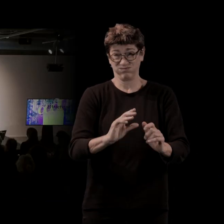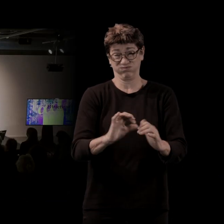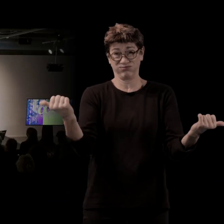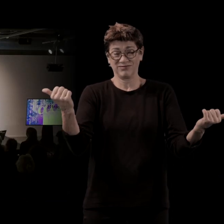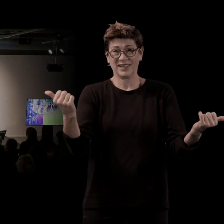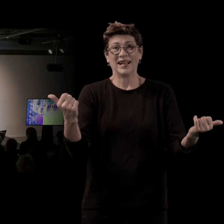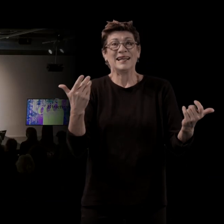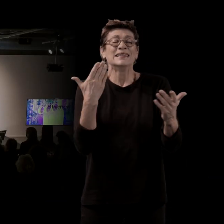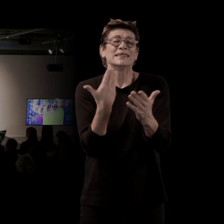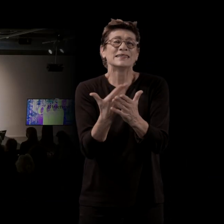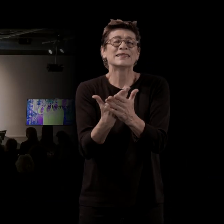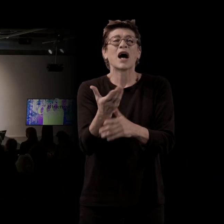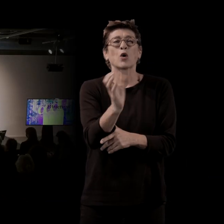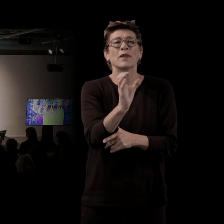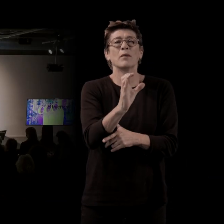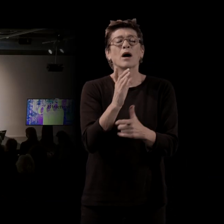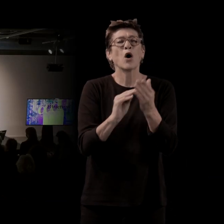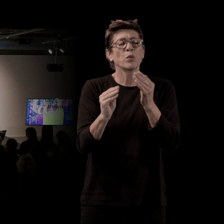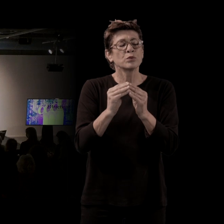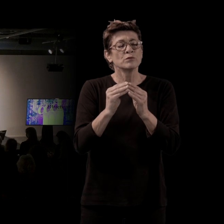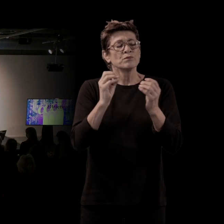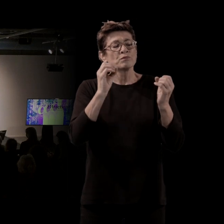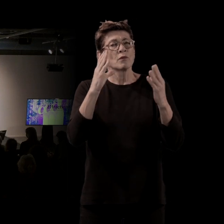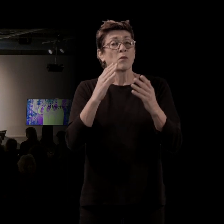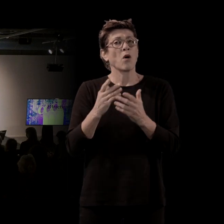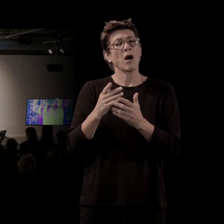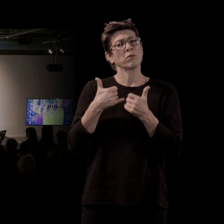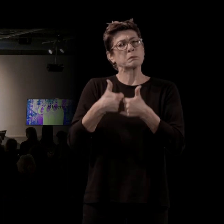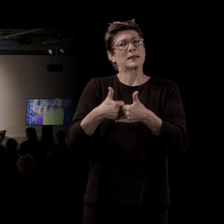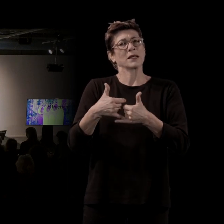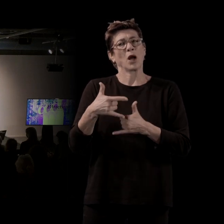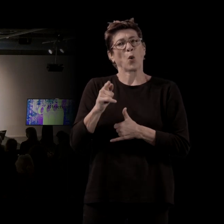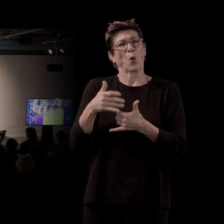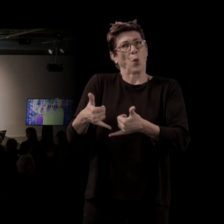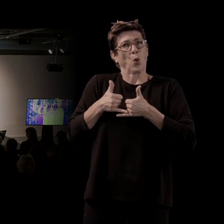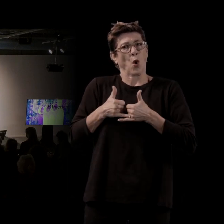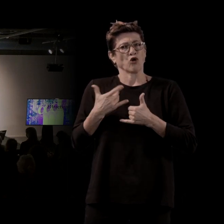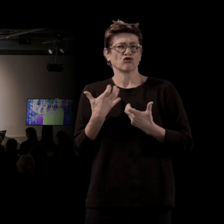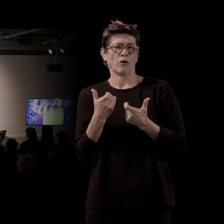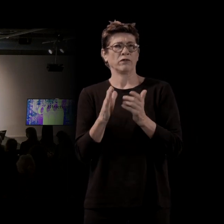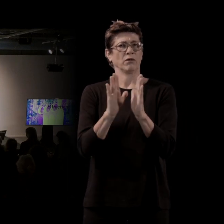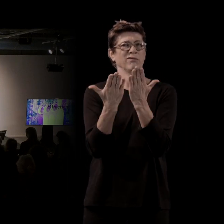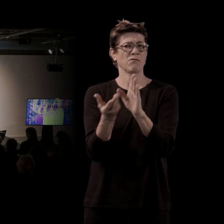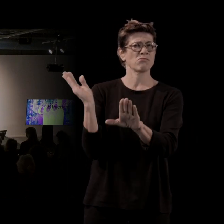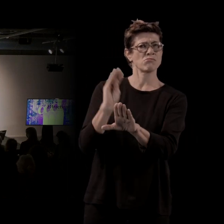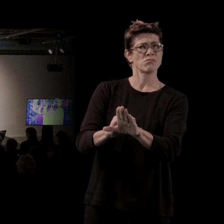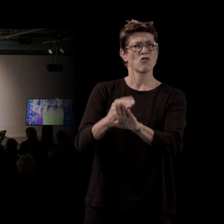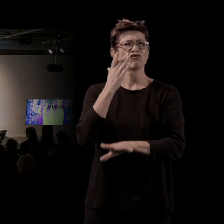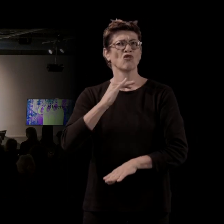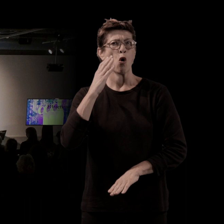souviens de m'être dit après le Goncourt, serait quand même chouette de mettre Sardou sur une couverture de roman. Et